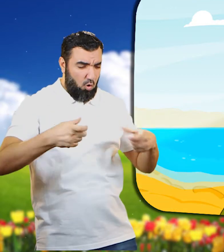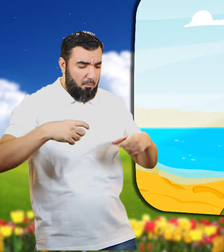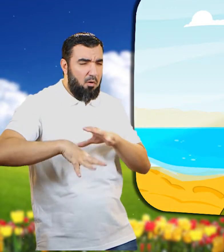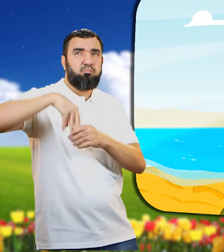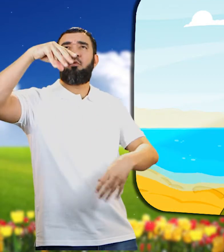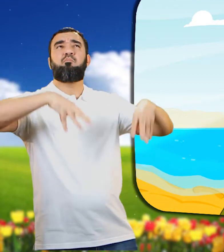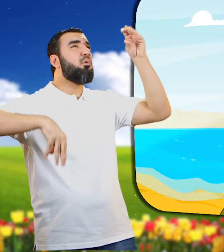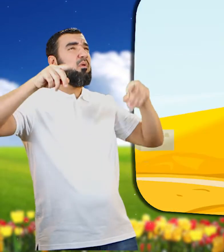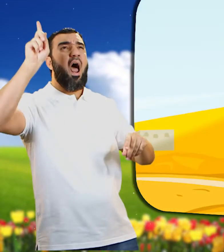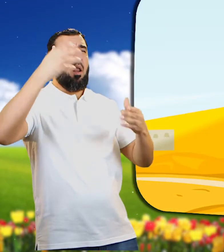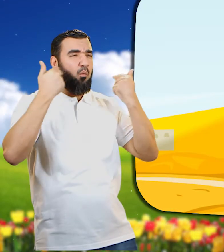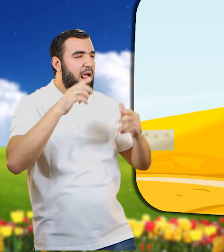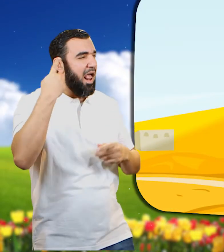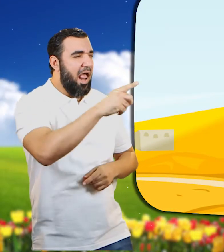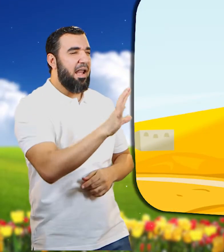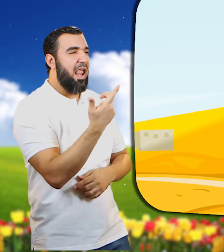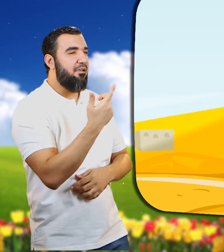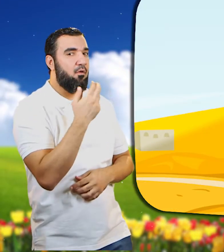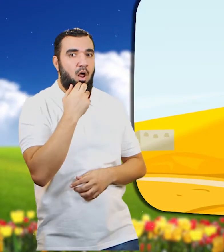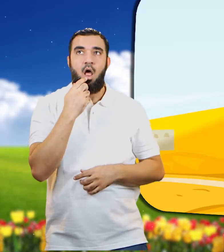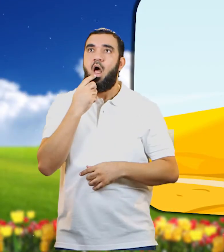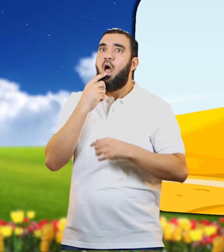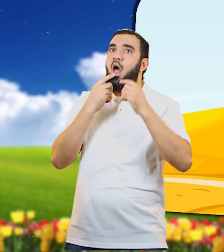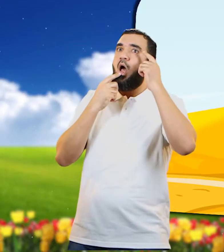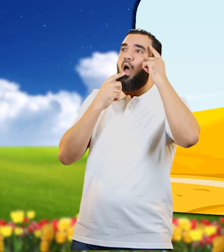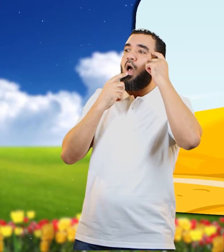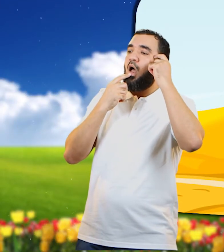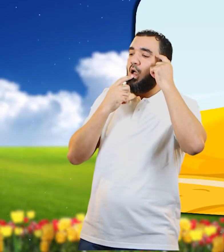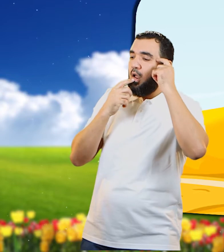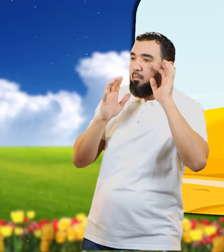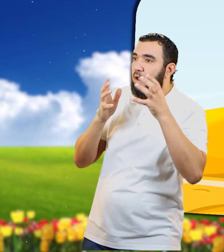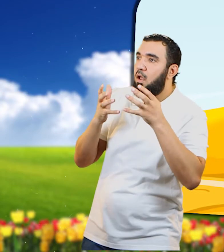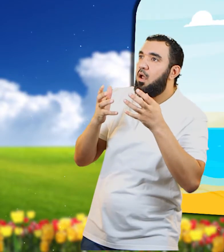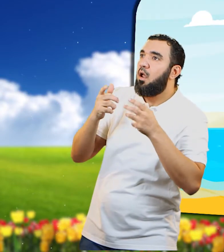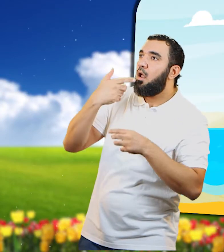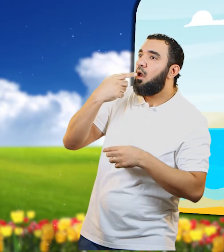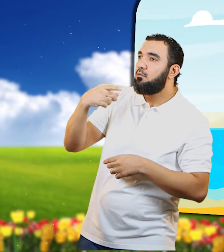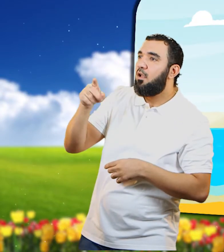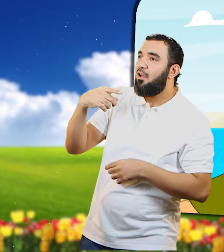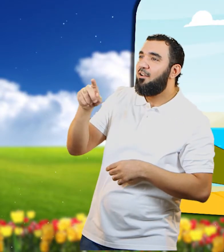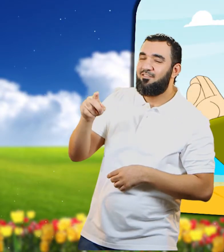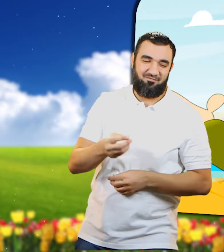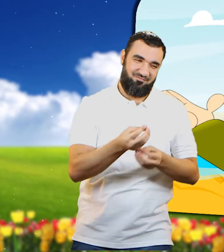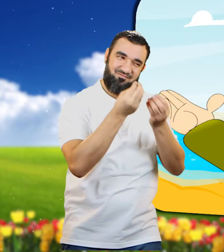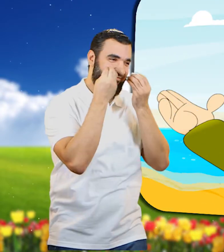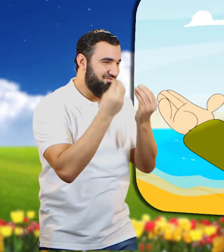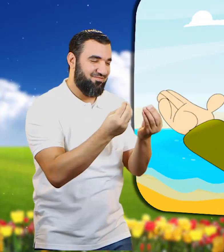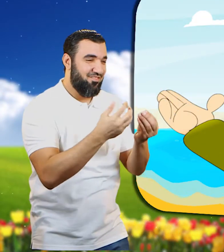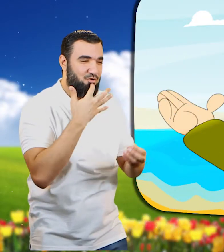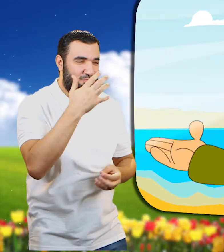يخلقها الله ماذا ماذا تقصد يا هذا ان كنت لا تصدق